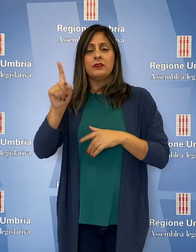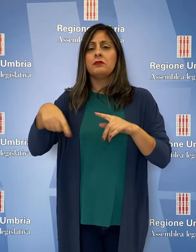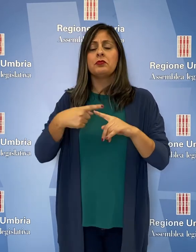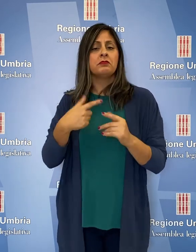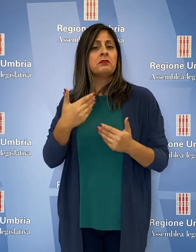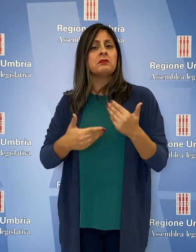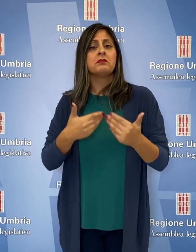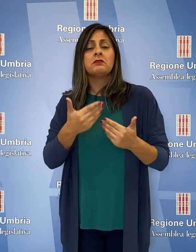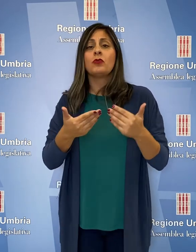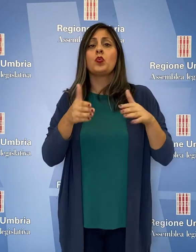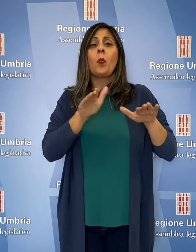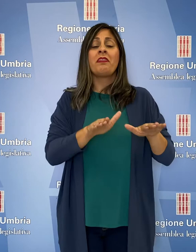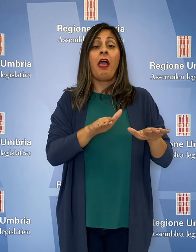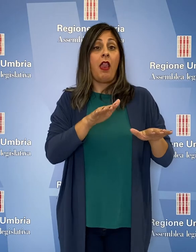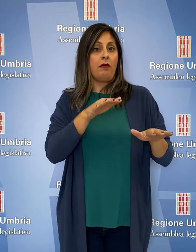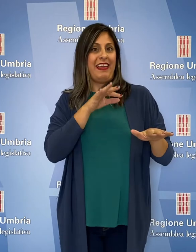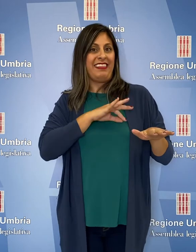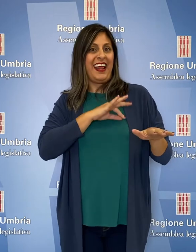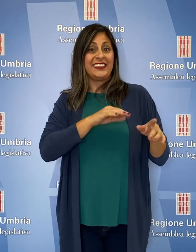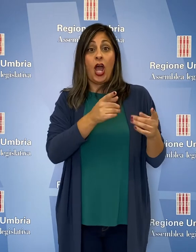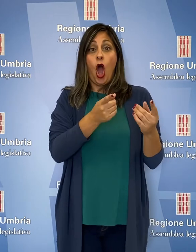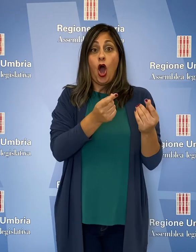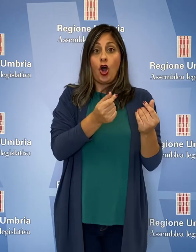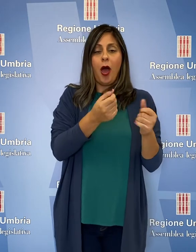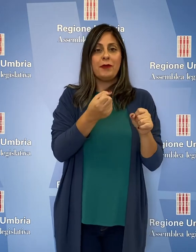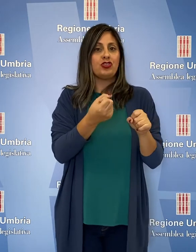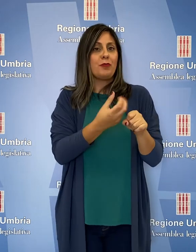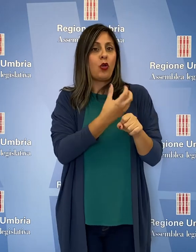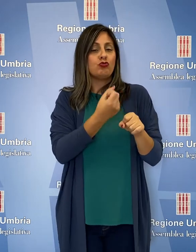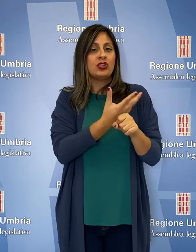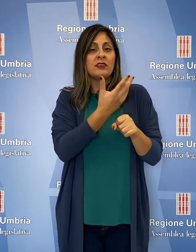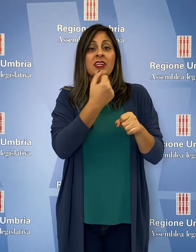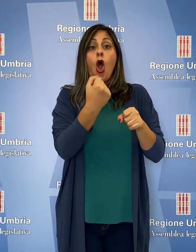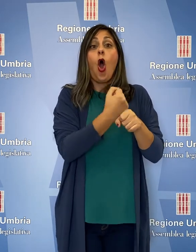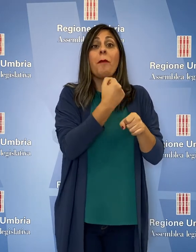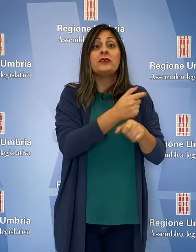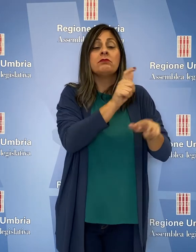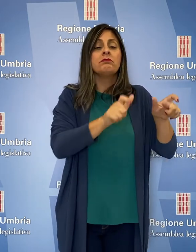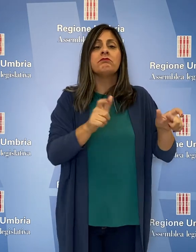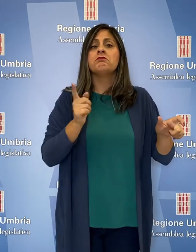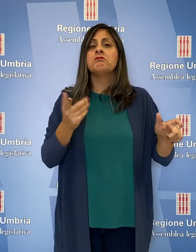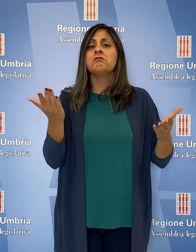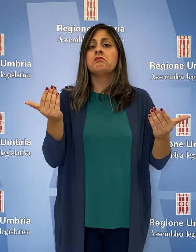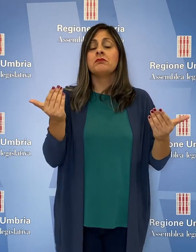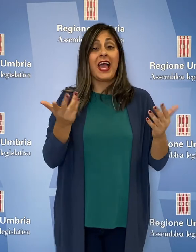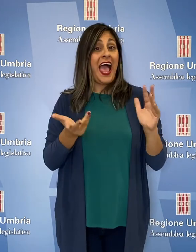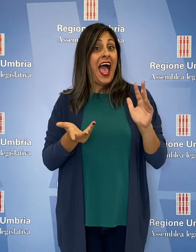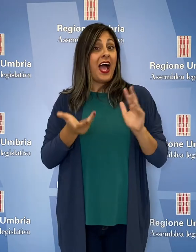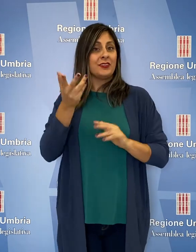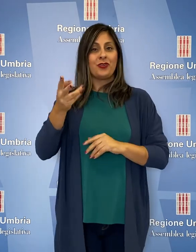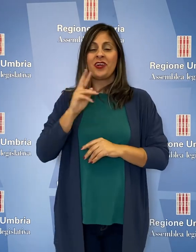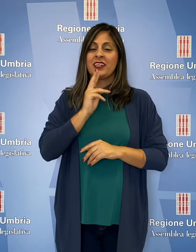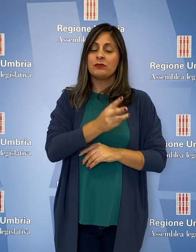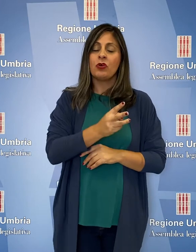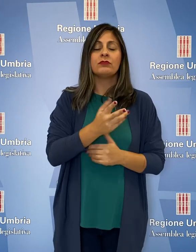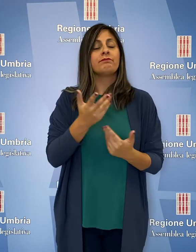si intendano mettere in campo a tutela degli interessi economici, produttivi, occupazionali. L'assessore ha risposto che occorre